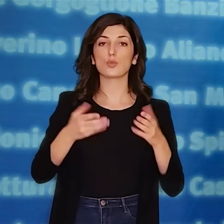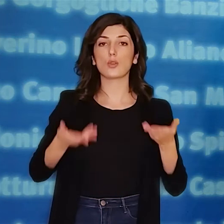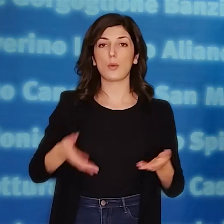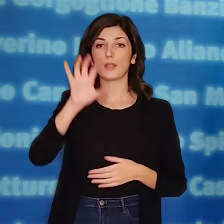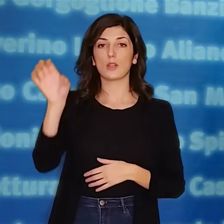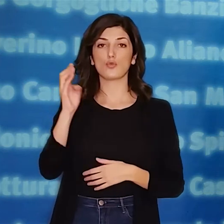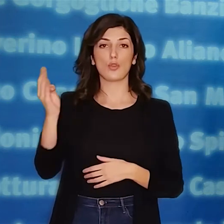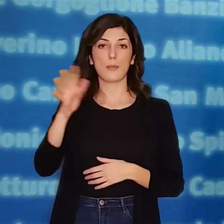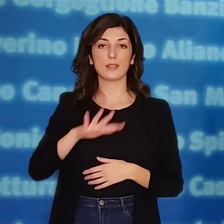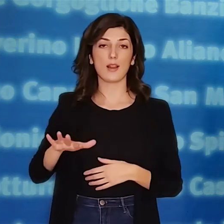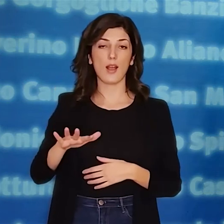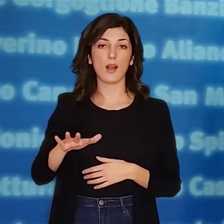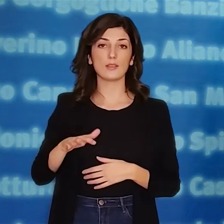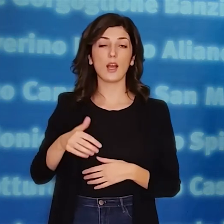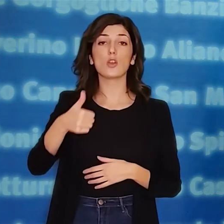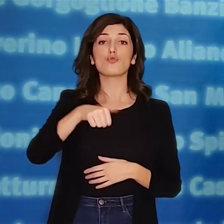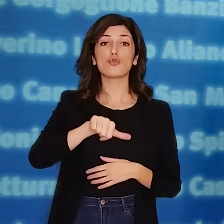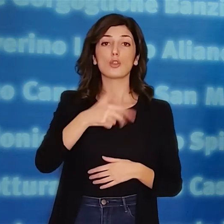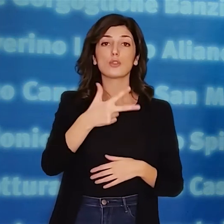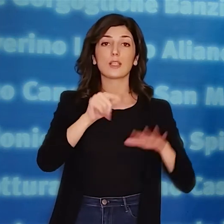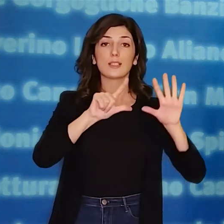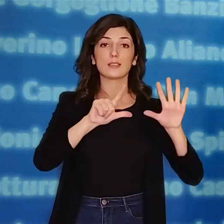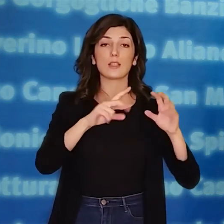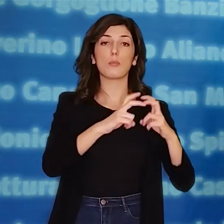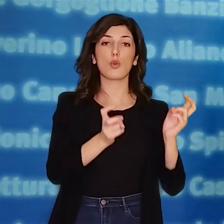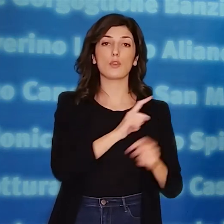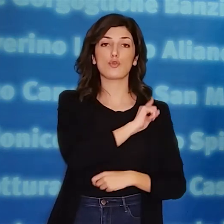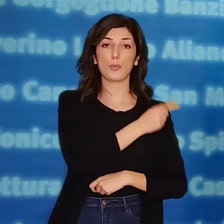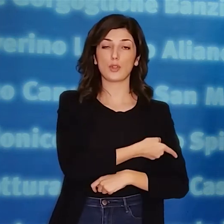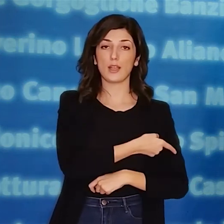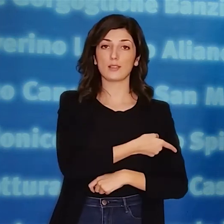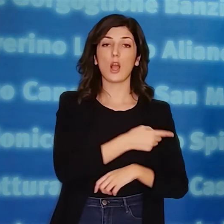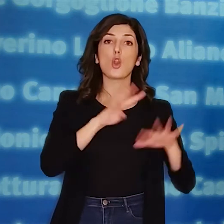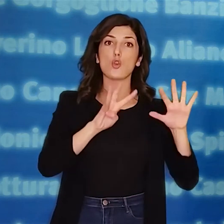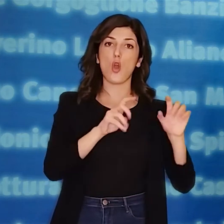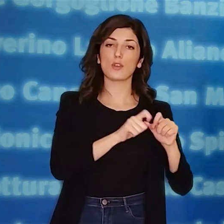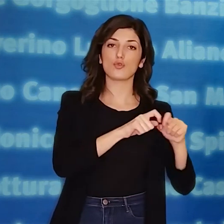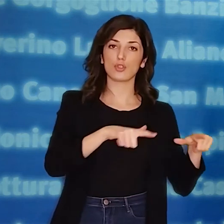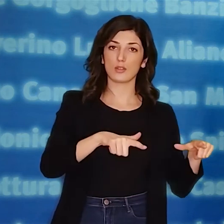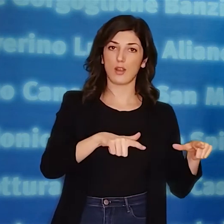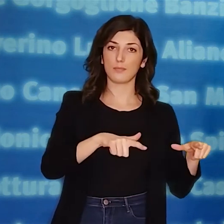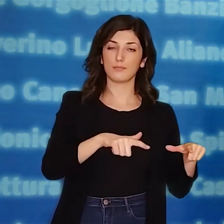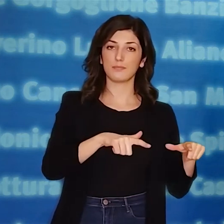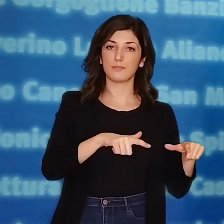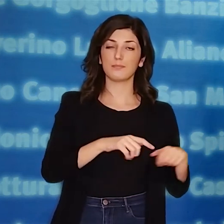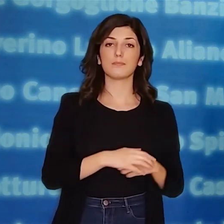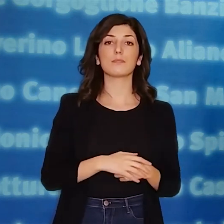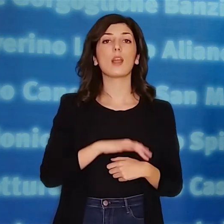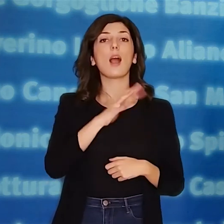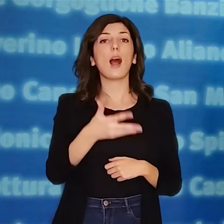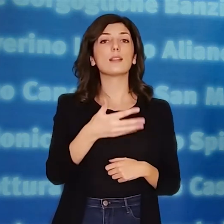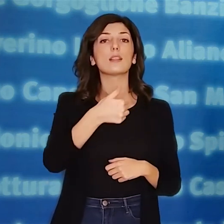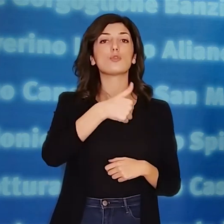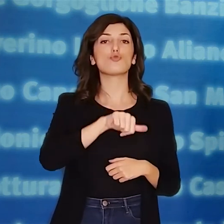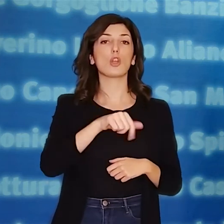-19 riscontrati nella Regione, 137 sono attribuiti alla provincia di Potenza e di questi 9 interessano il